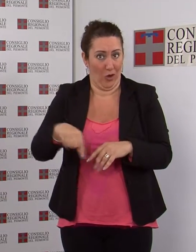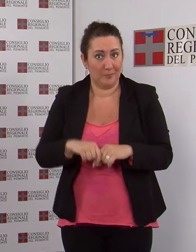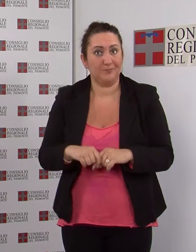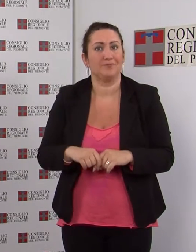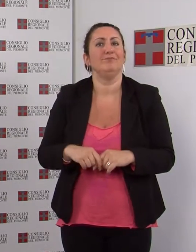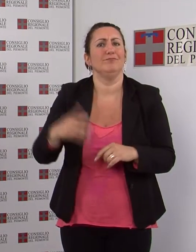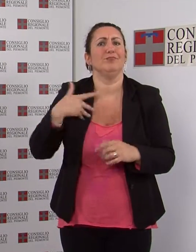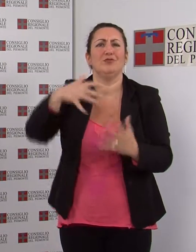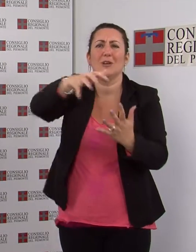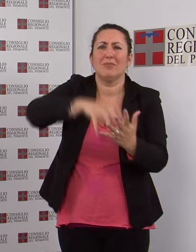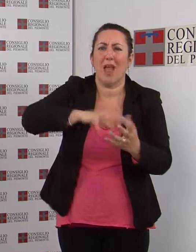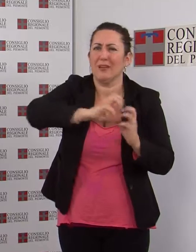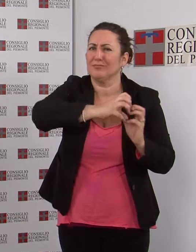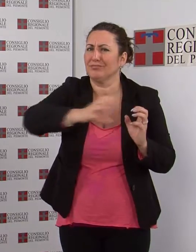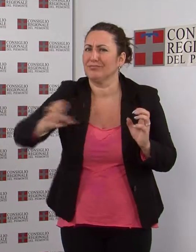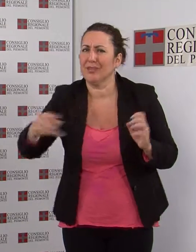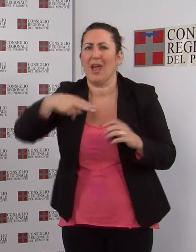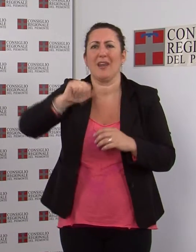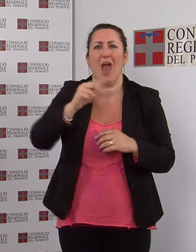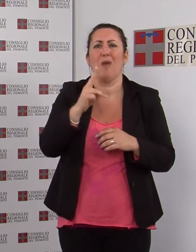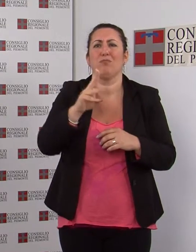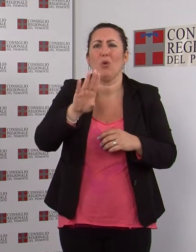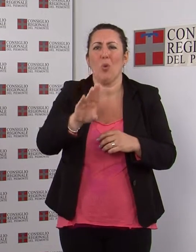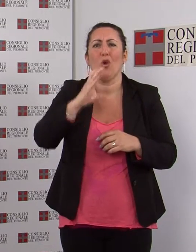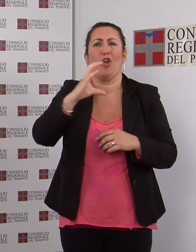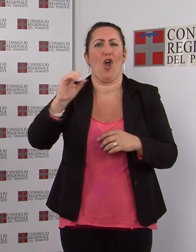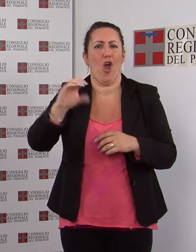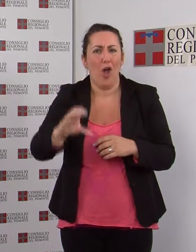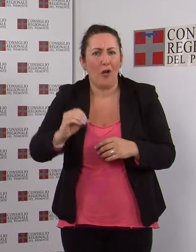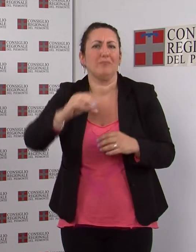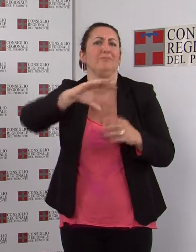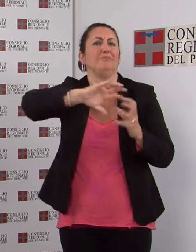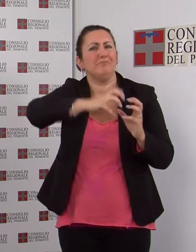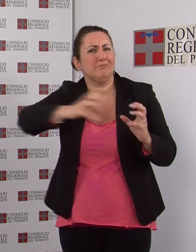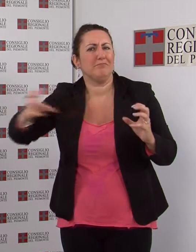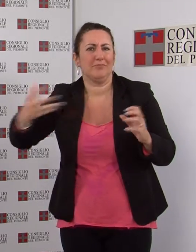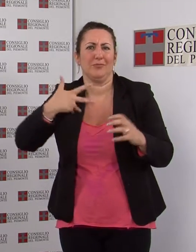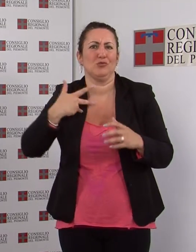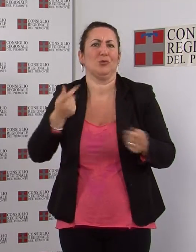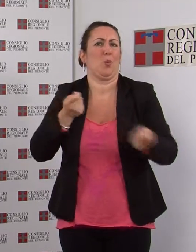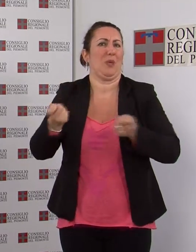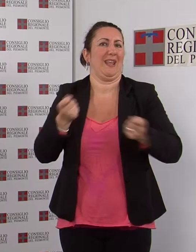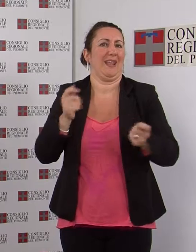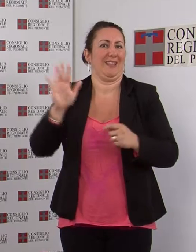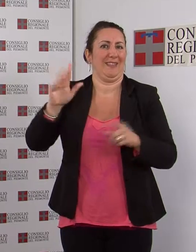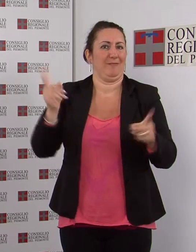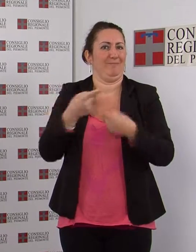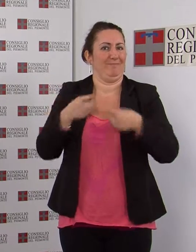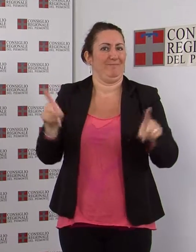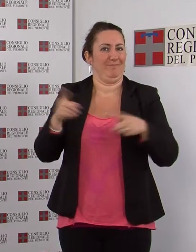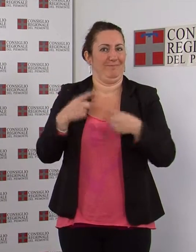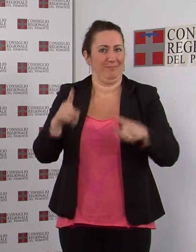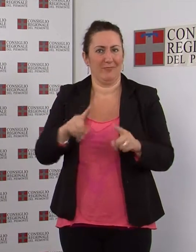tratti da Il Trovatore, Nabucco, l'olandese volante, sotto la guida del direttore Daniele Rustioni. L'ingresso è libero, fino ad esaurimento